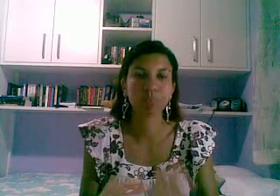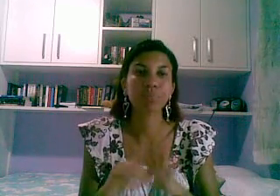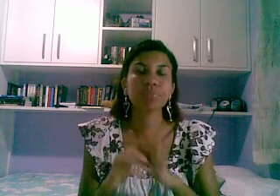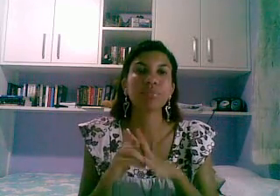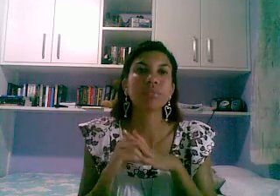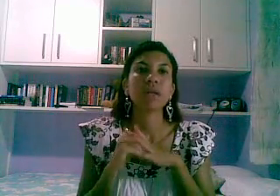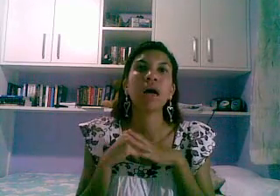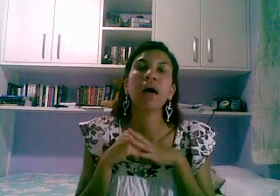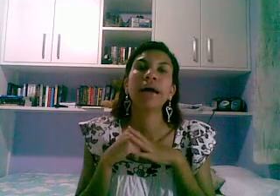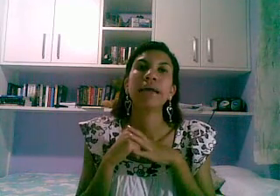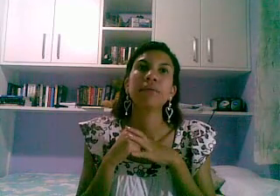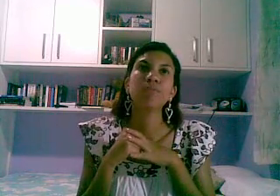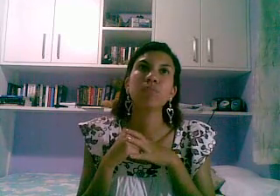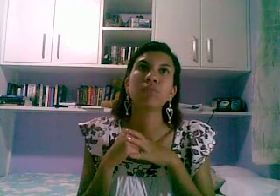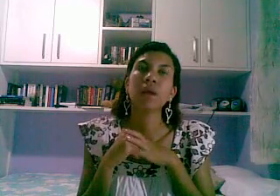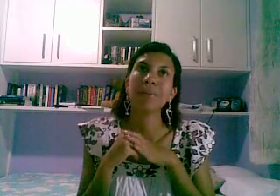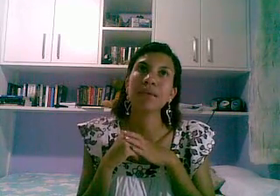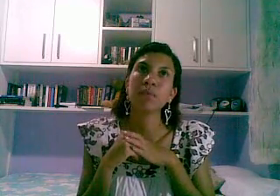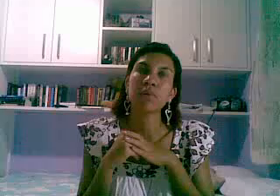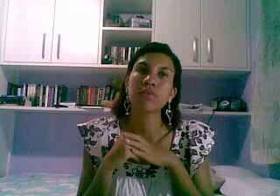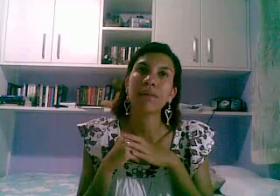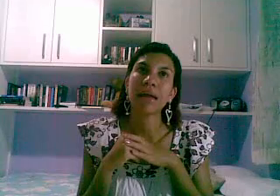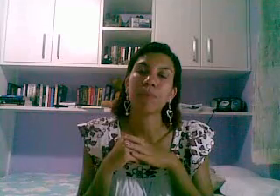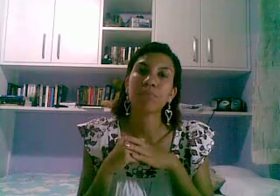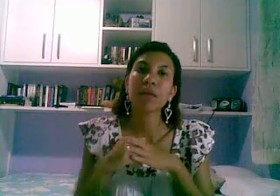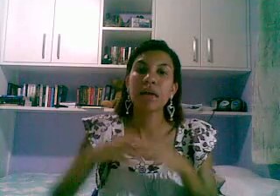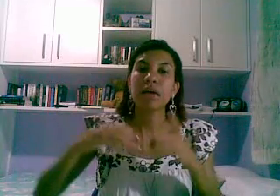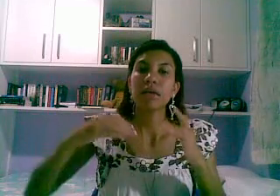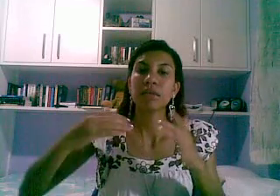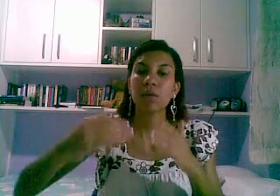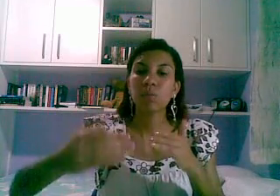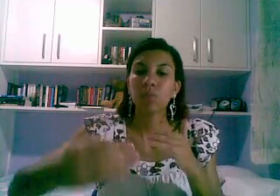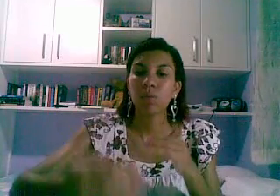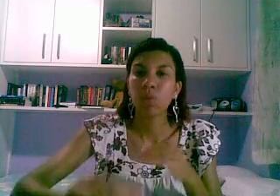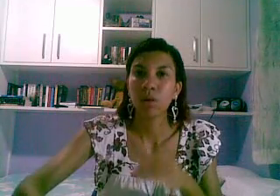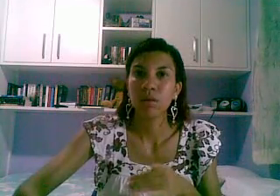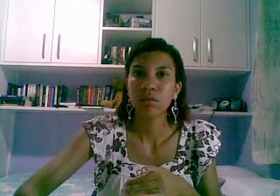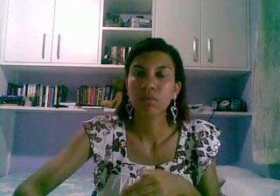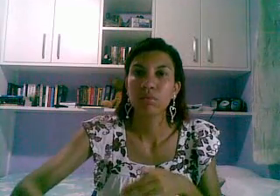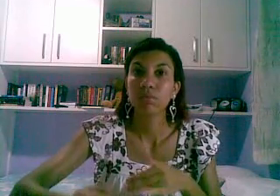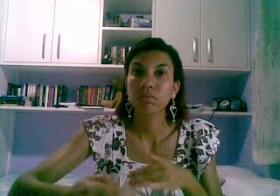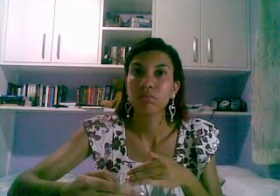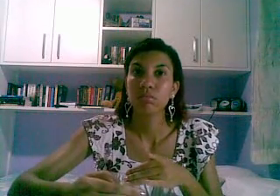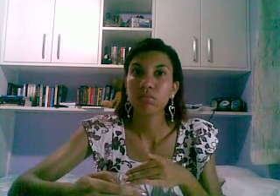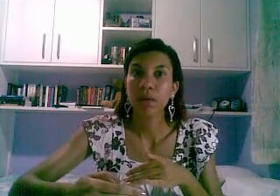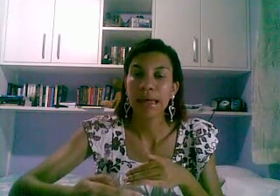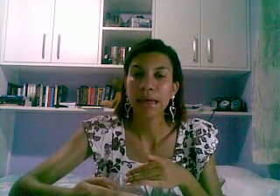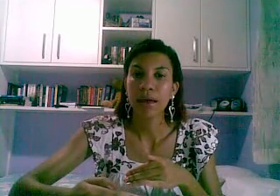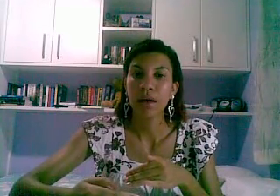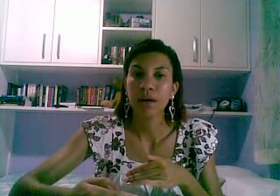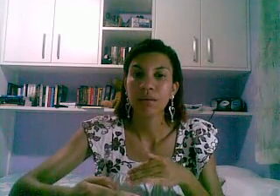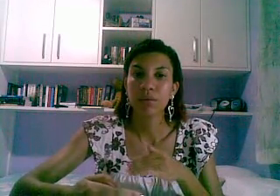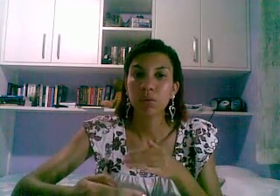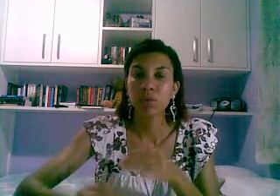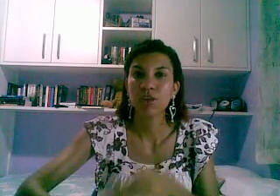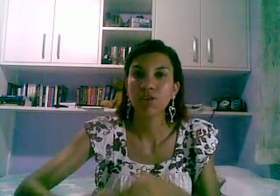um que mais eu posso falar são oito tweets